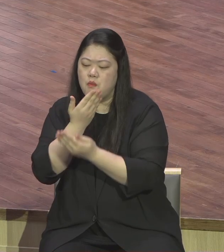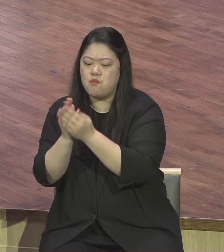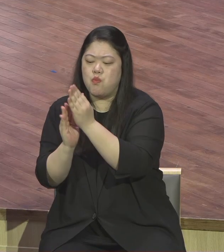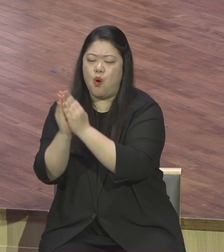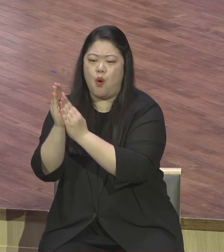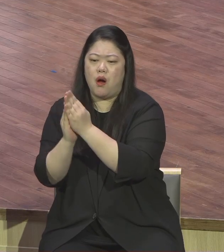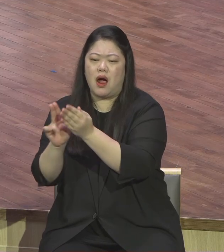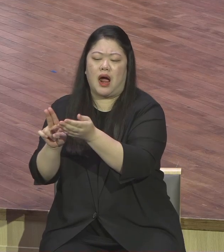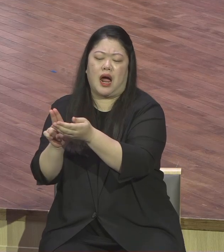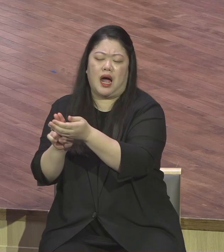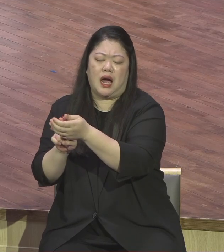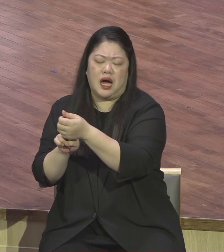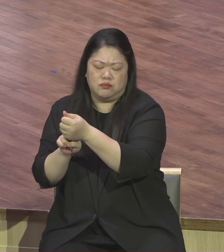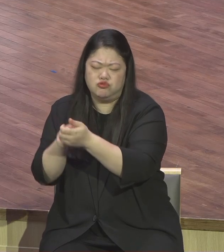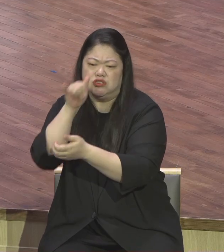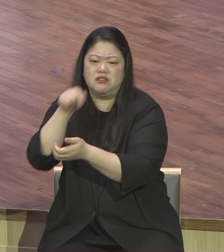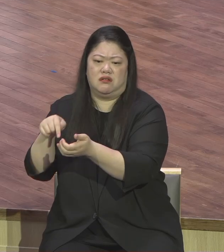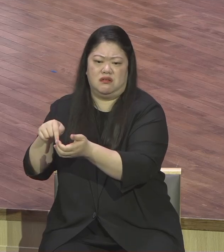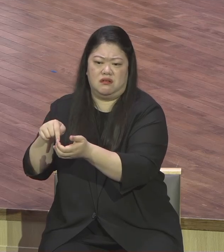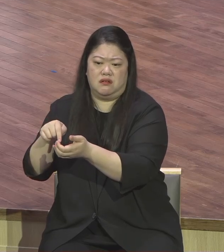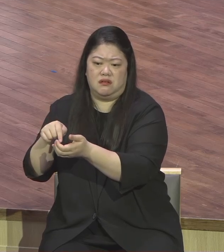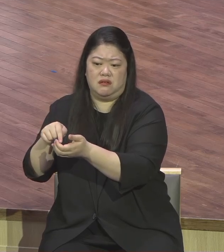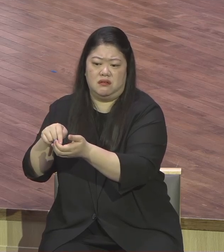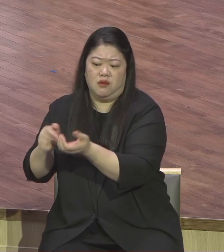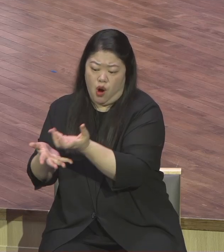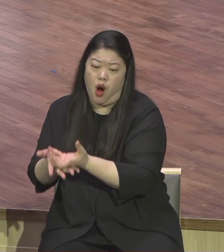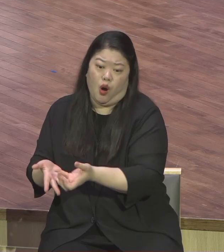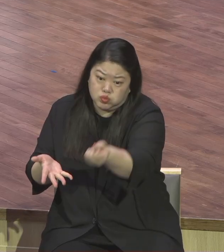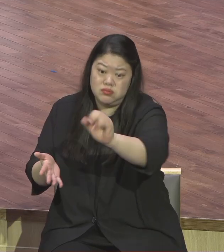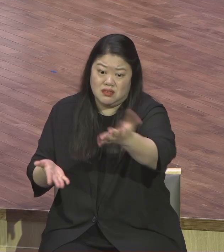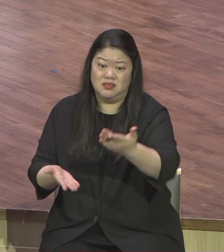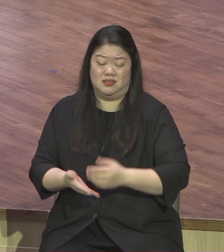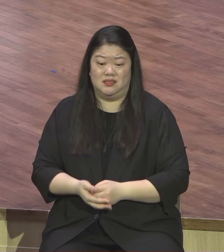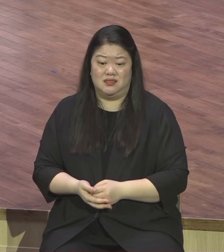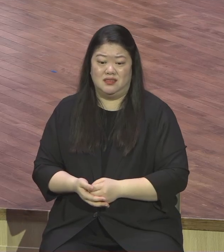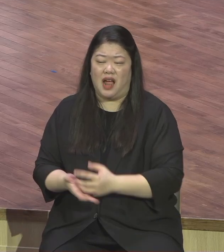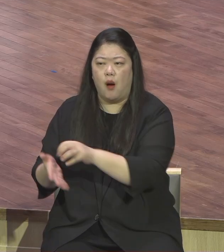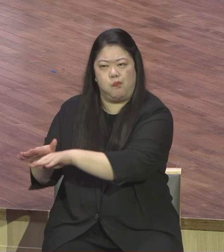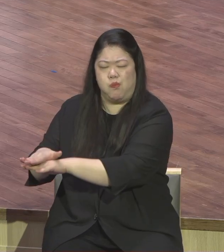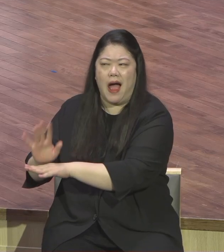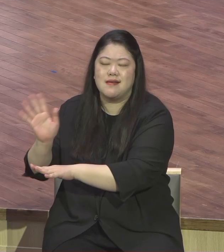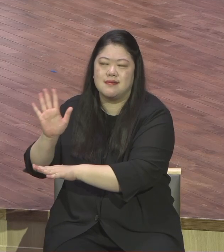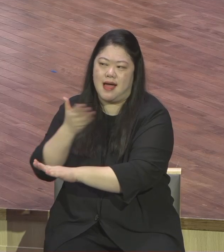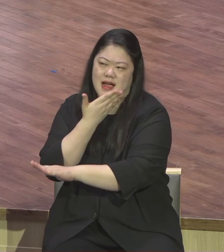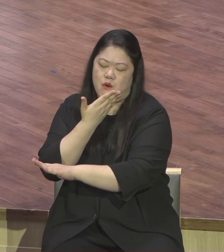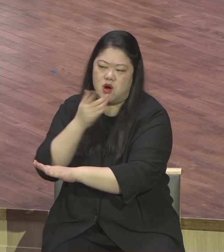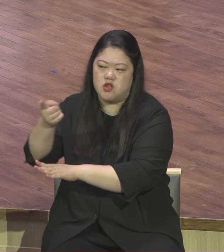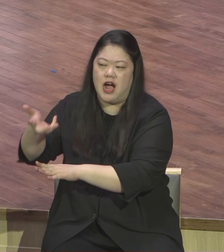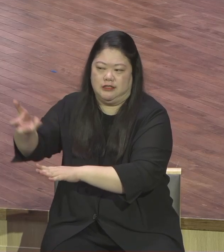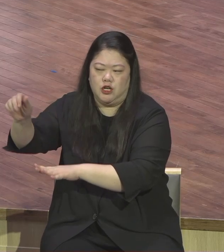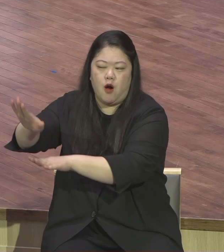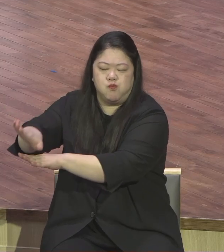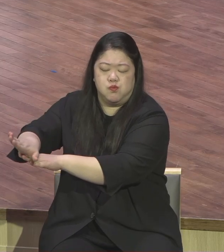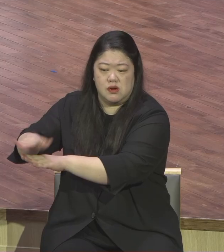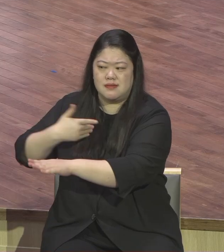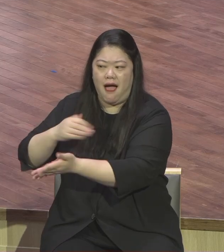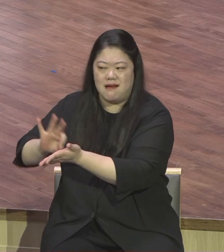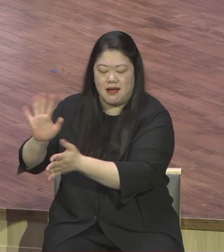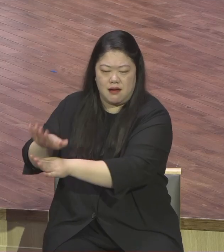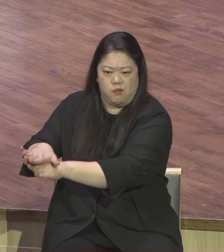예를 원하는 것 다 들어있어요 그리스도 안에 그리스도 안에 모둠 제길자예요 여기서 지혜는 뭐요